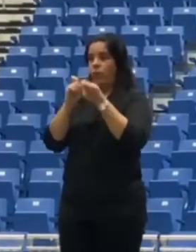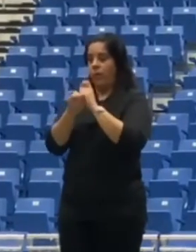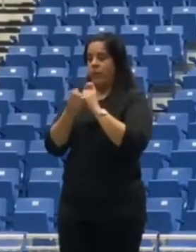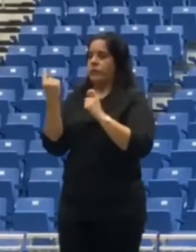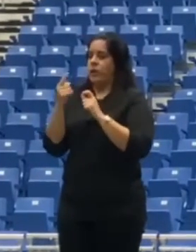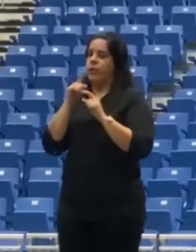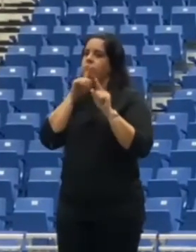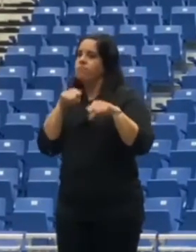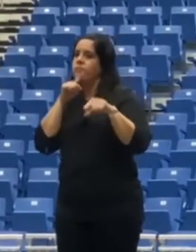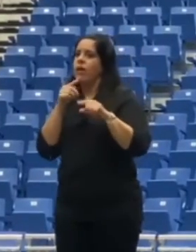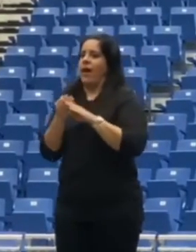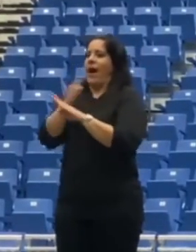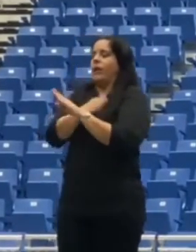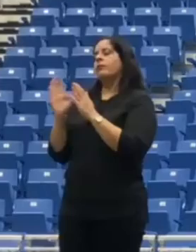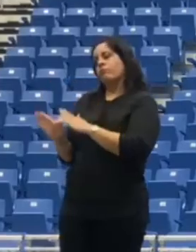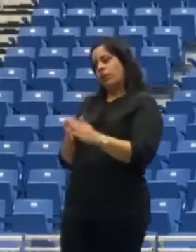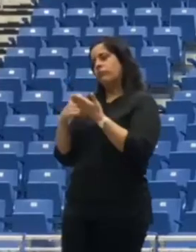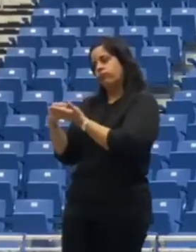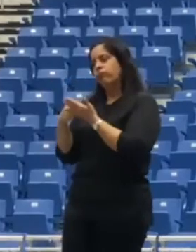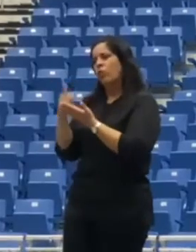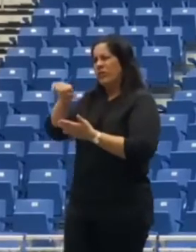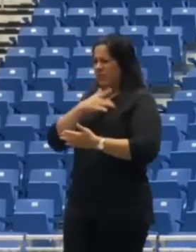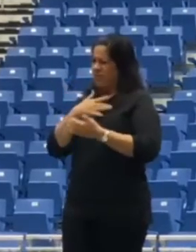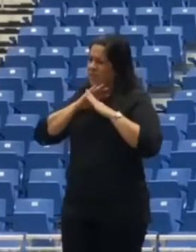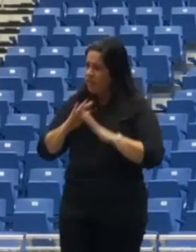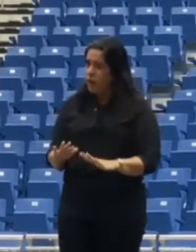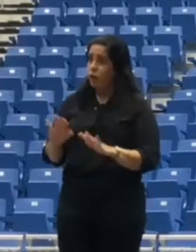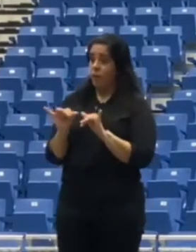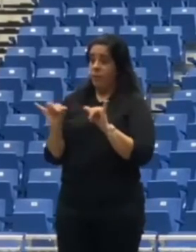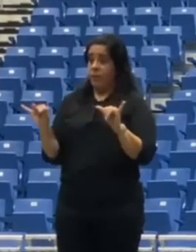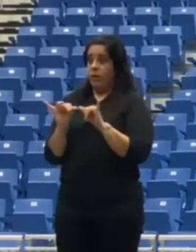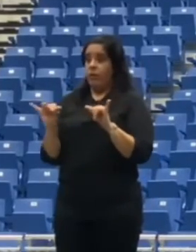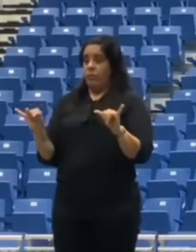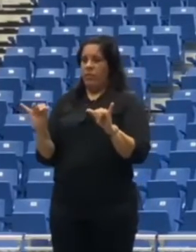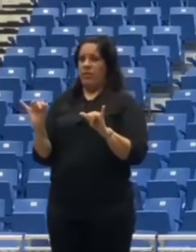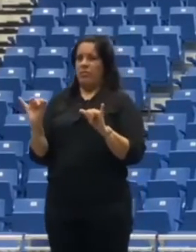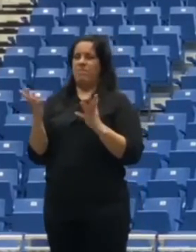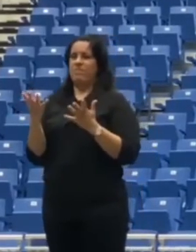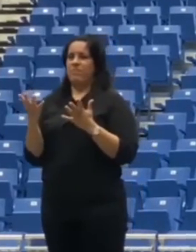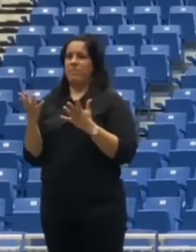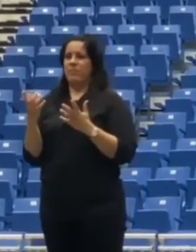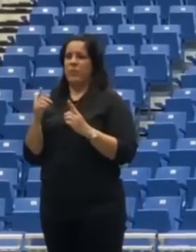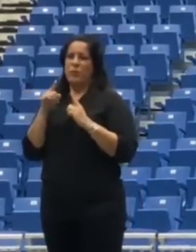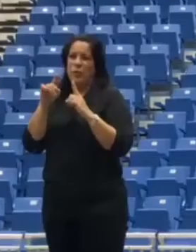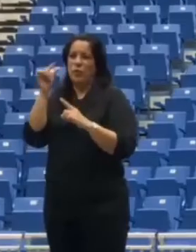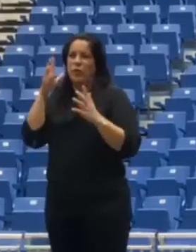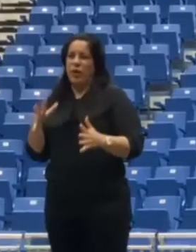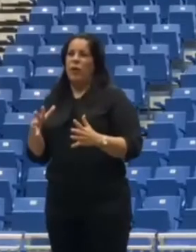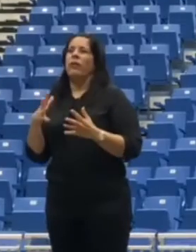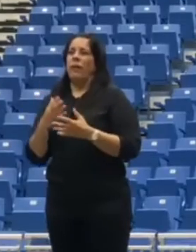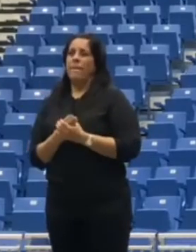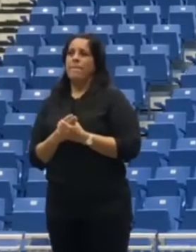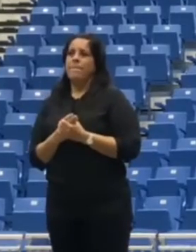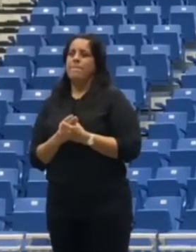siempre son medidos o sea que tengan la tranquilidad de que de la misma forma que el gobernador y yo lo he expresado aquí de la misma